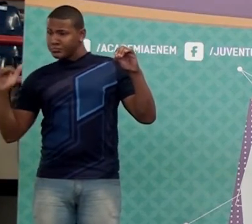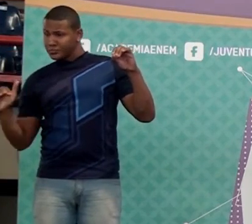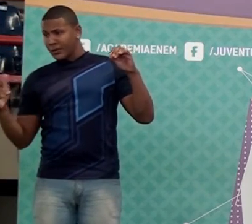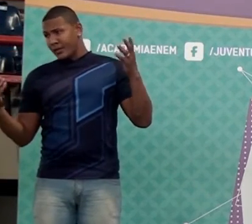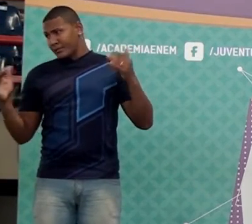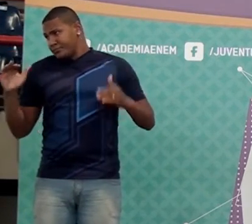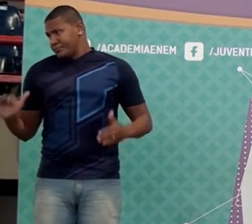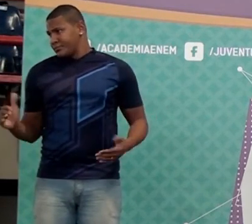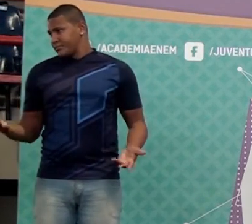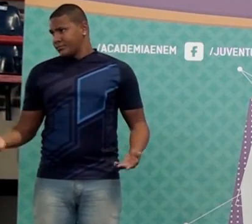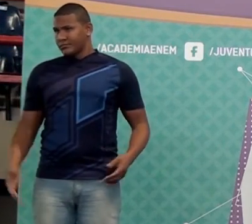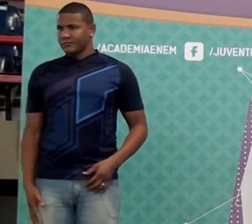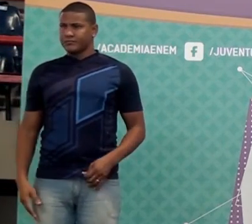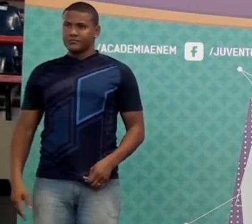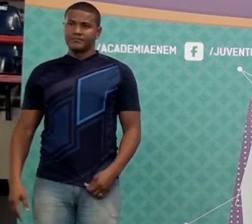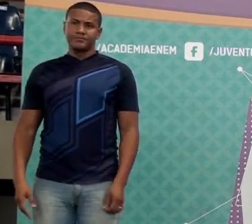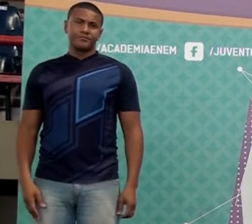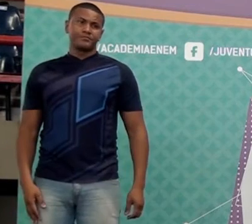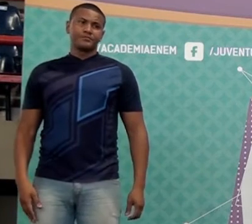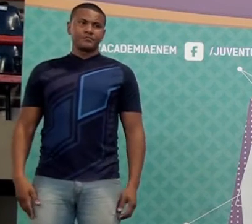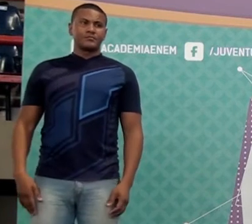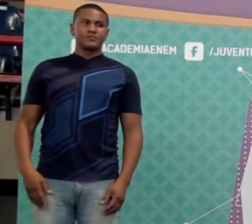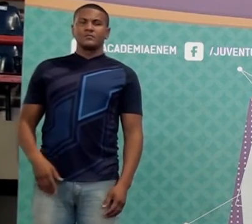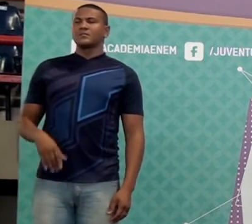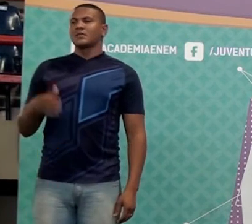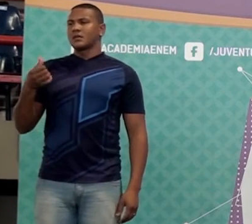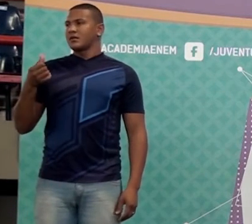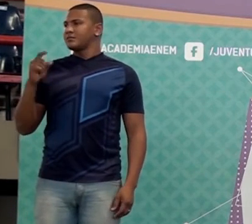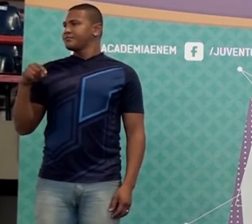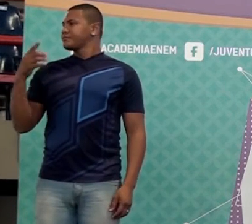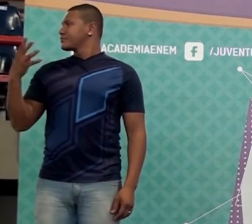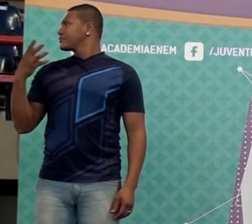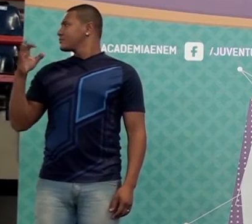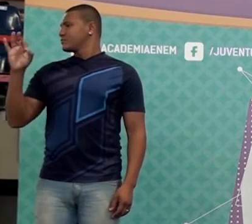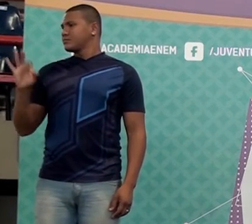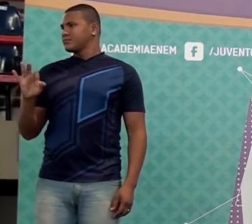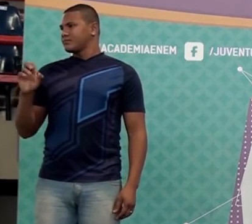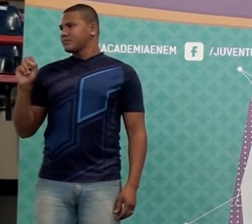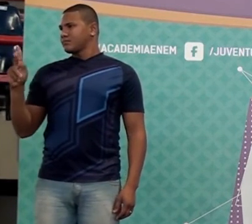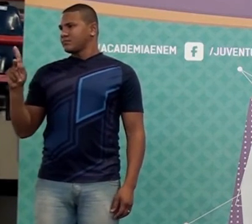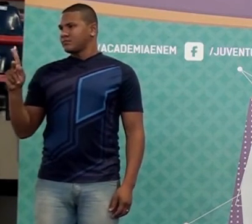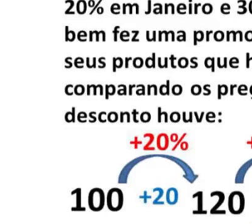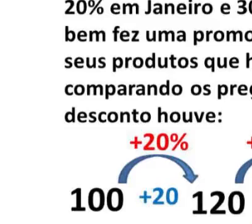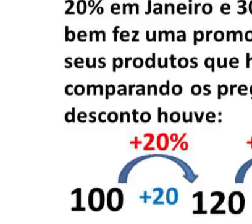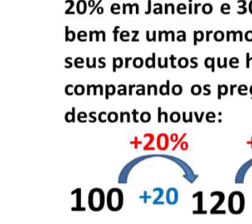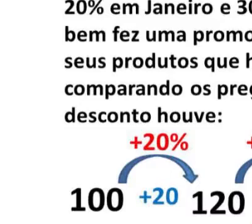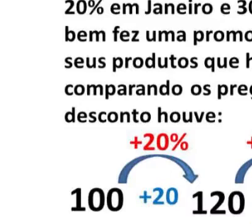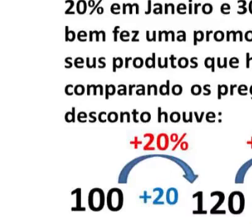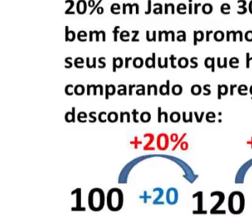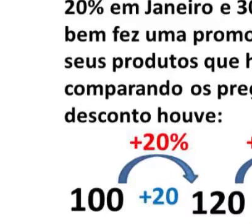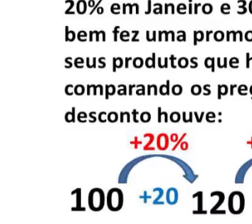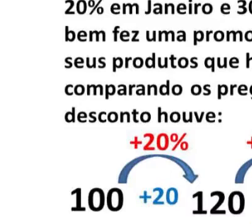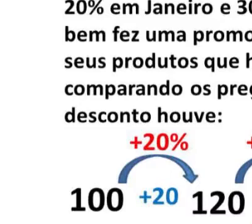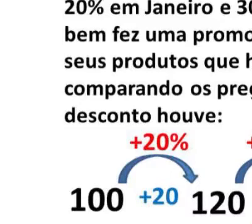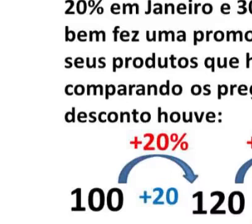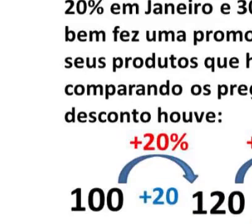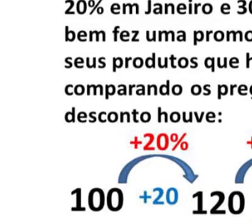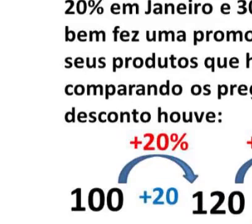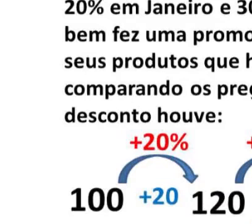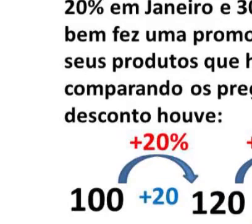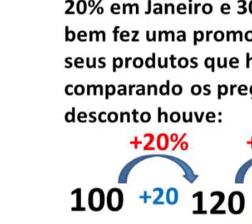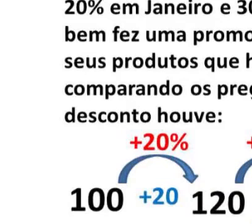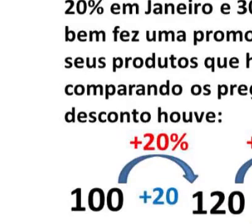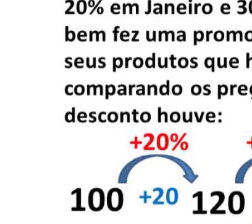de 100, é porque diminuiu. Tá certo? Então, a resposta aí seria 6,4%. Agora, a regra prática. Tu tem um valor X. Aí, aquele